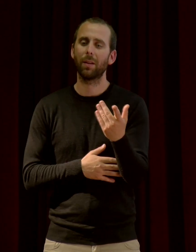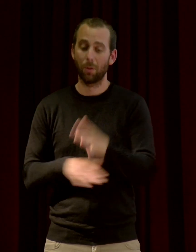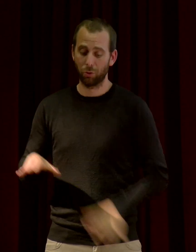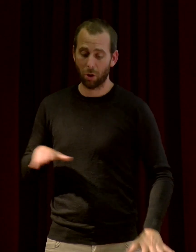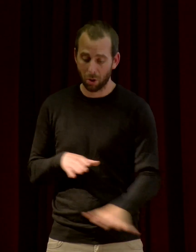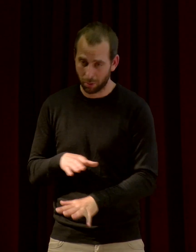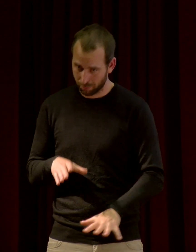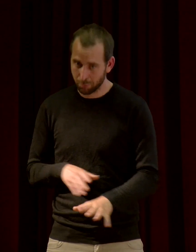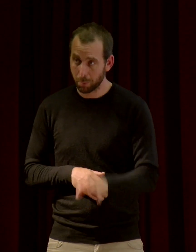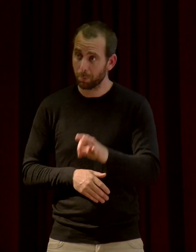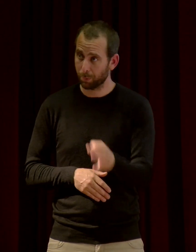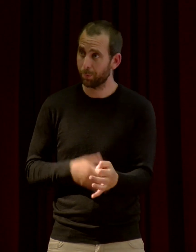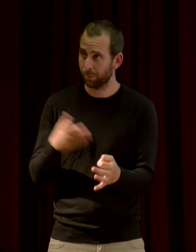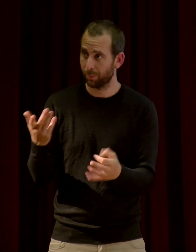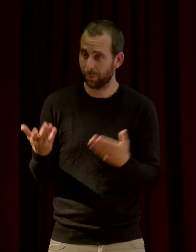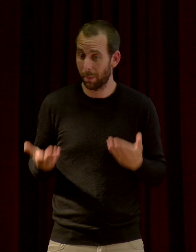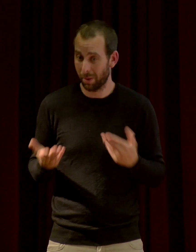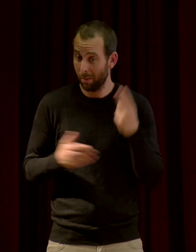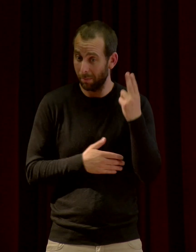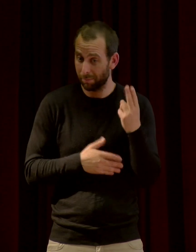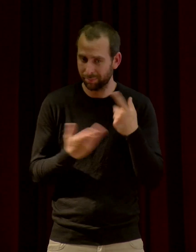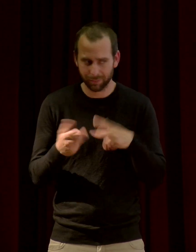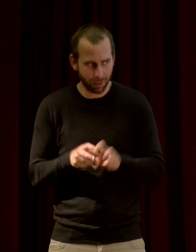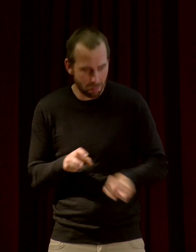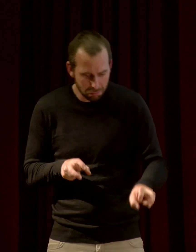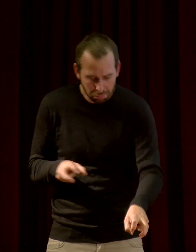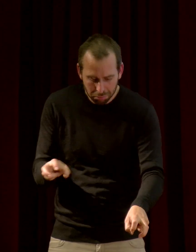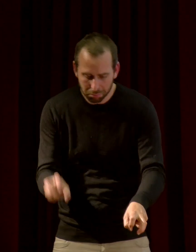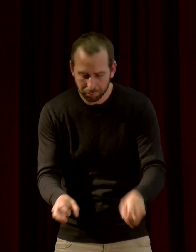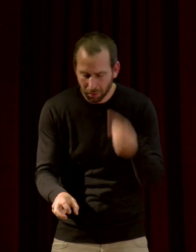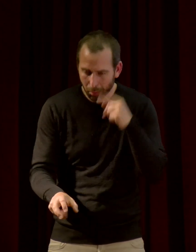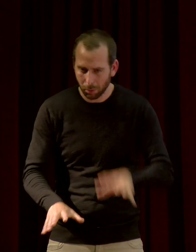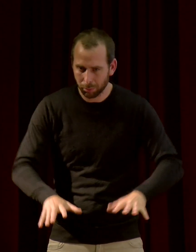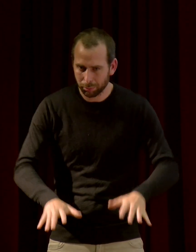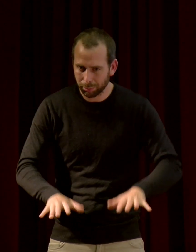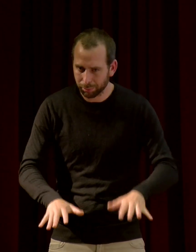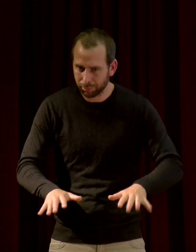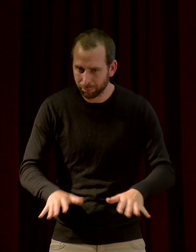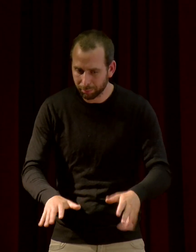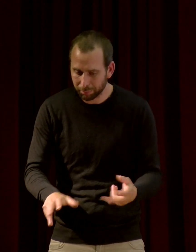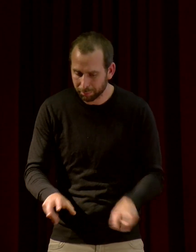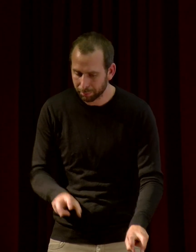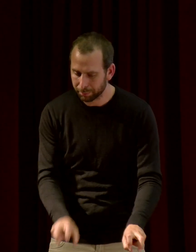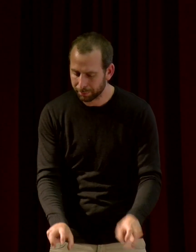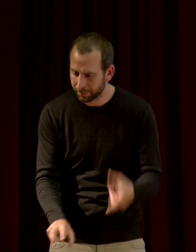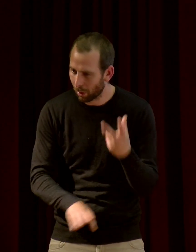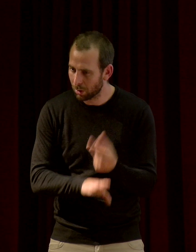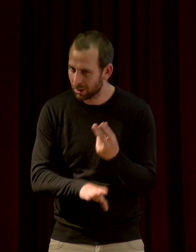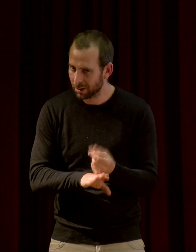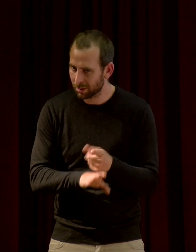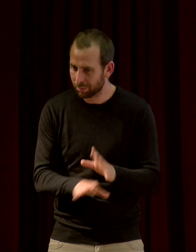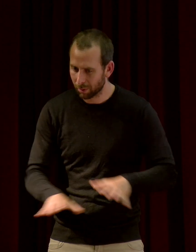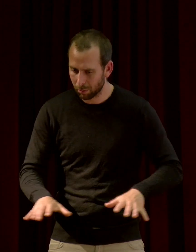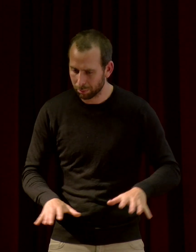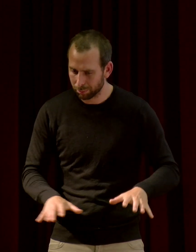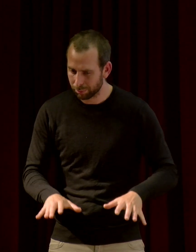le sol commencent à mettre des petits géophones, des petits sismomètres, en fait, qui enregistrent les sons dans le sol pour voir l'activité du sol,